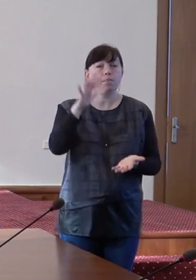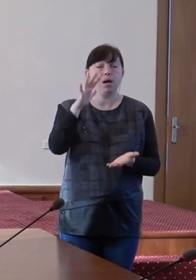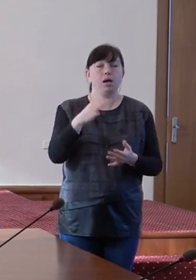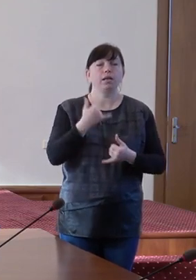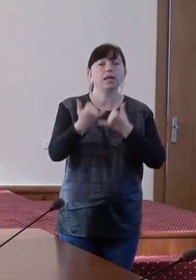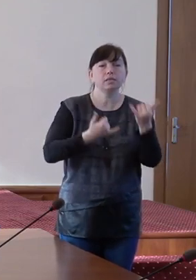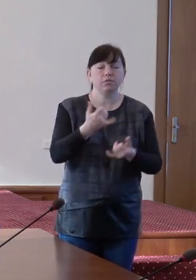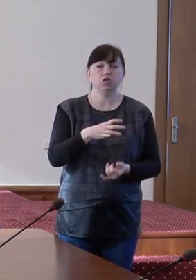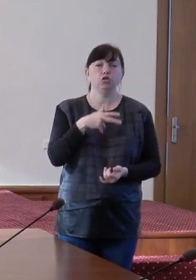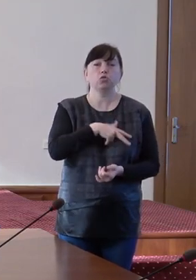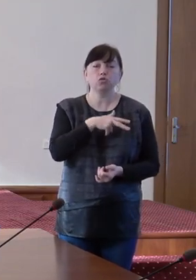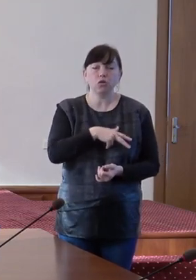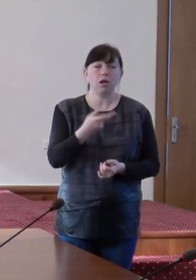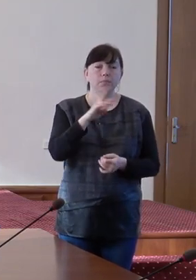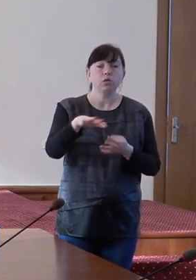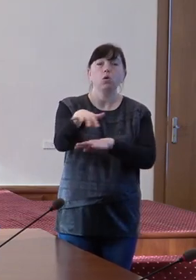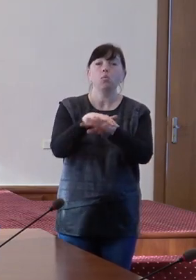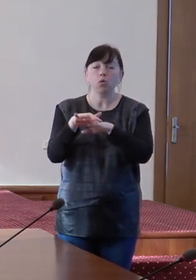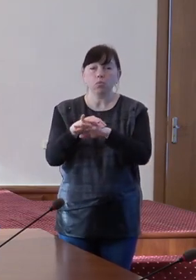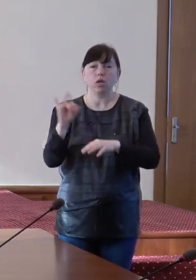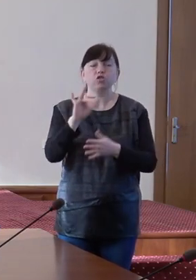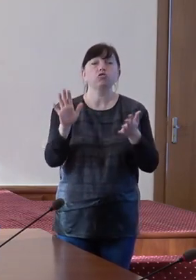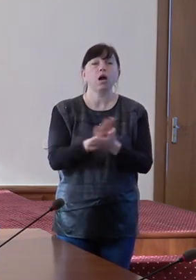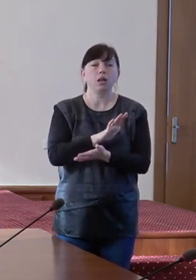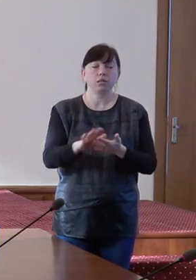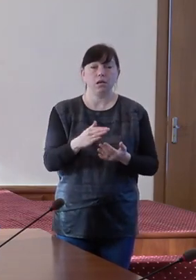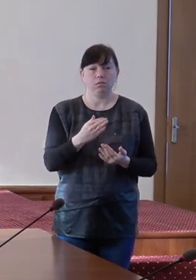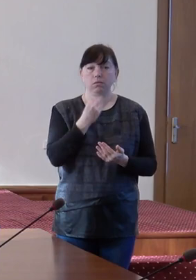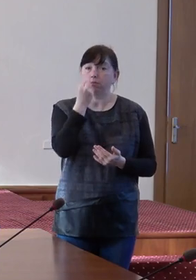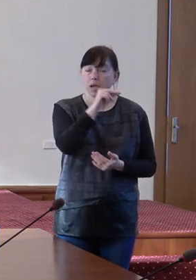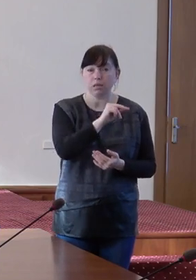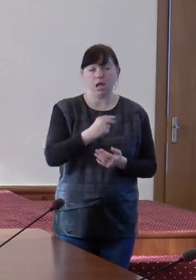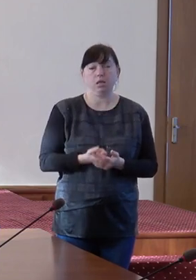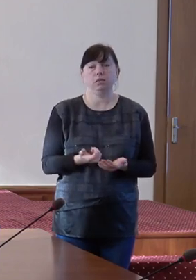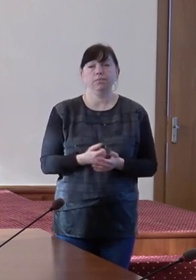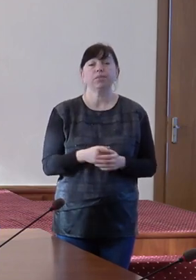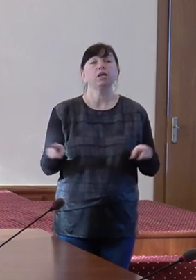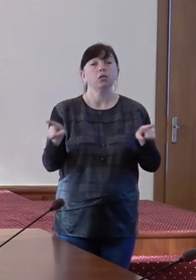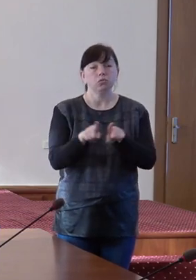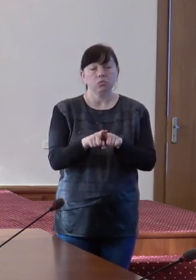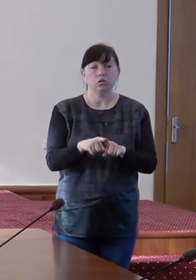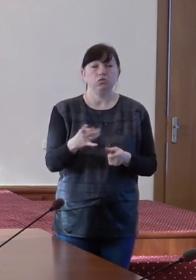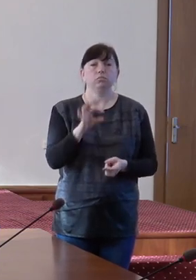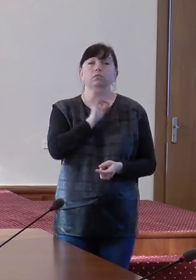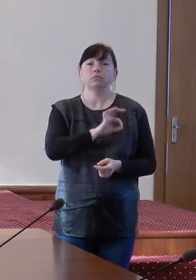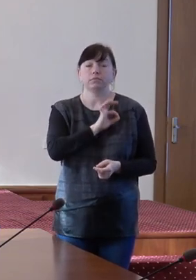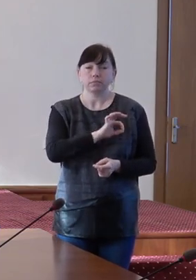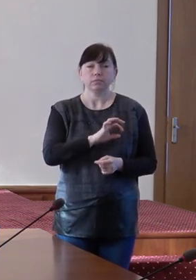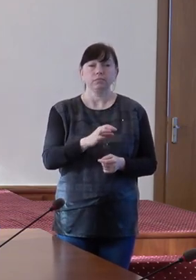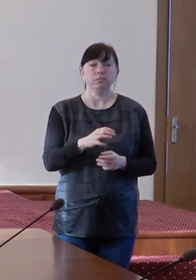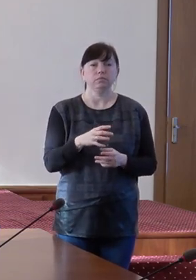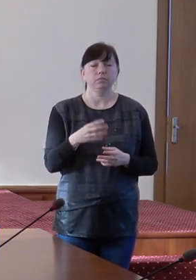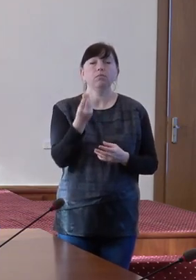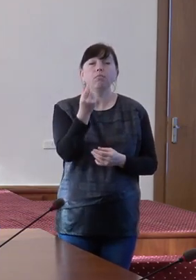servicii sociale pentru populație și la o calitate mai înaltă acestora, totodată eficiența utilizării